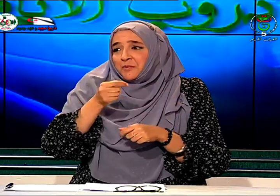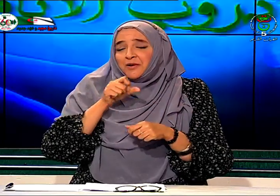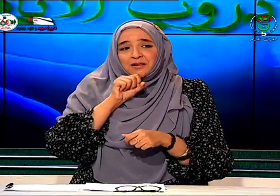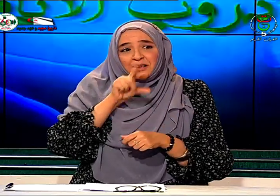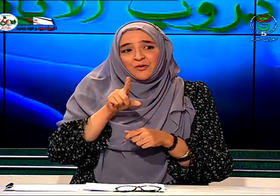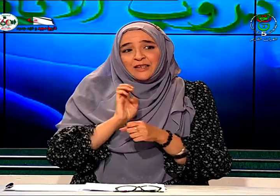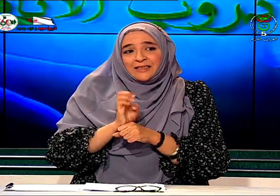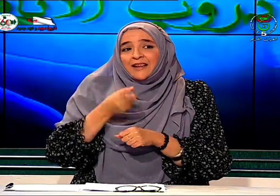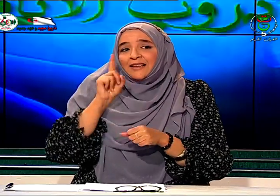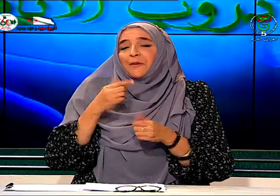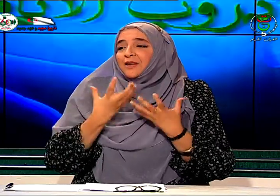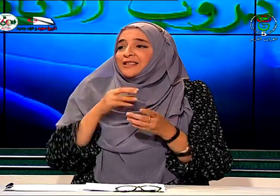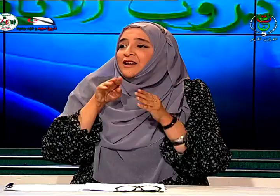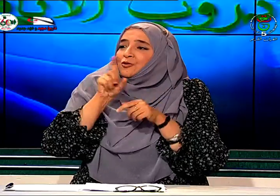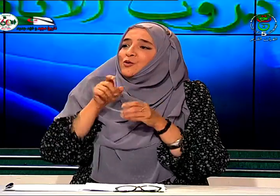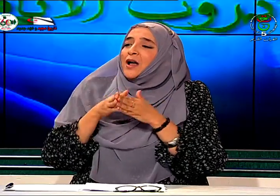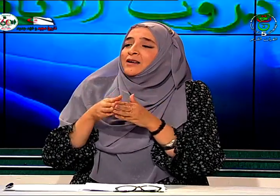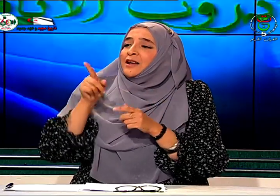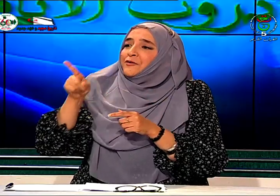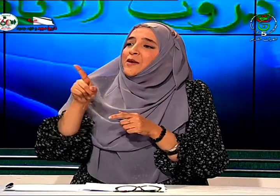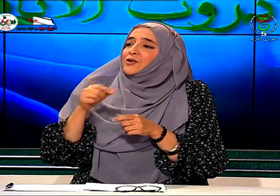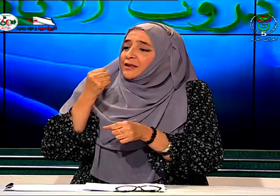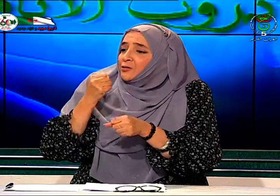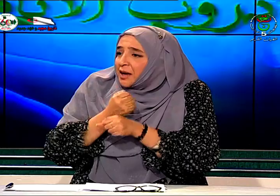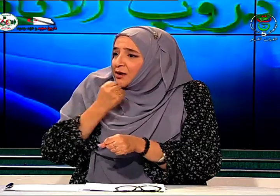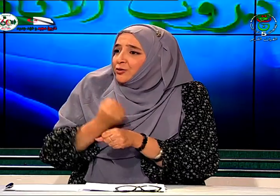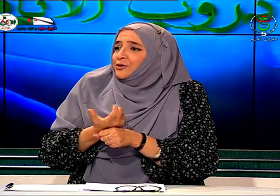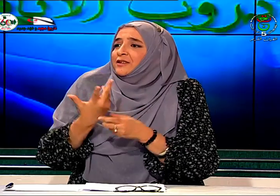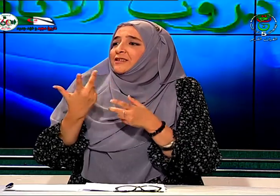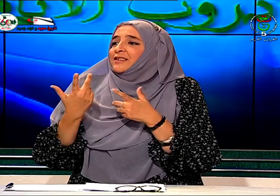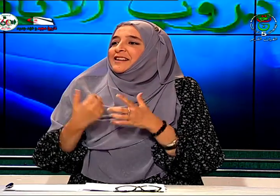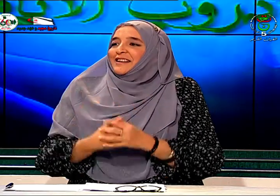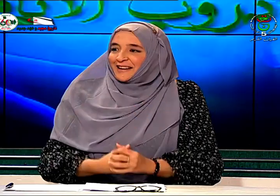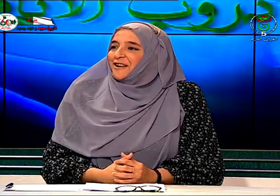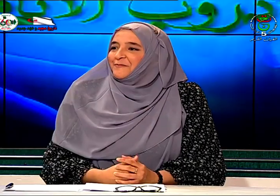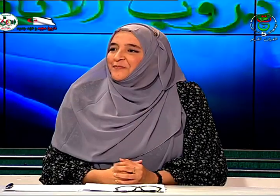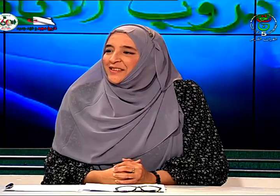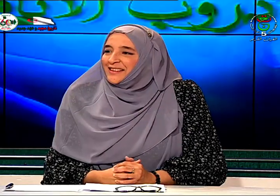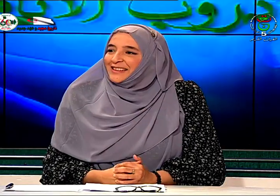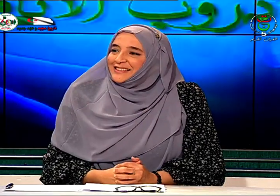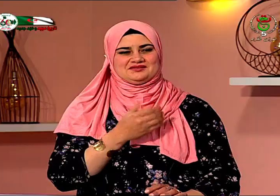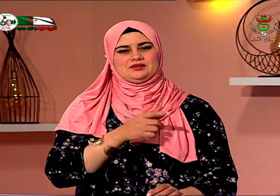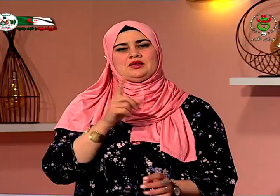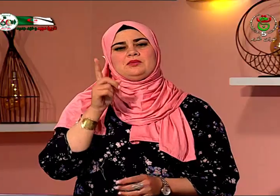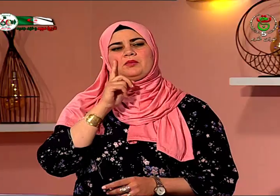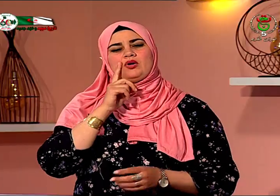نكمل الحصة لكن حبيت نسألكم سؤال فيما يخص أنتم تعملون نعم شكرا على السؤال